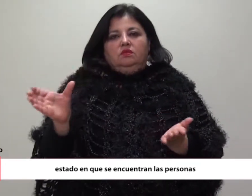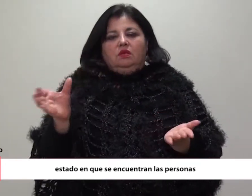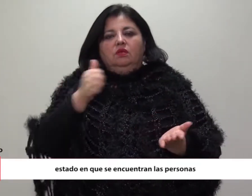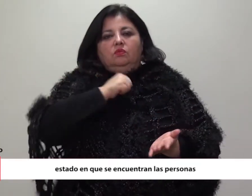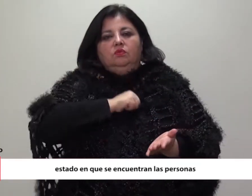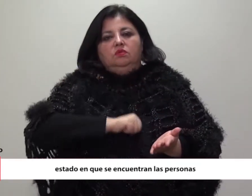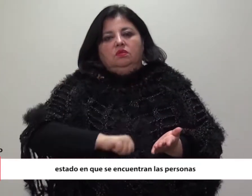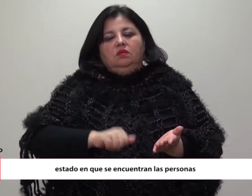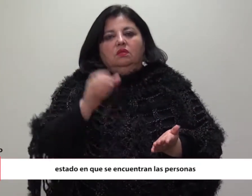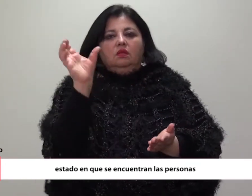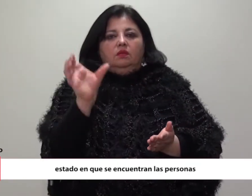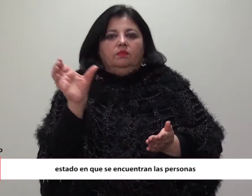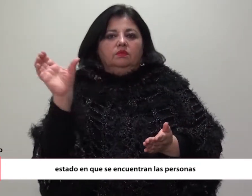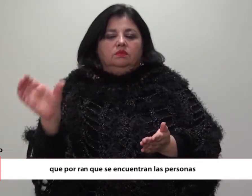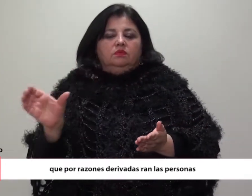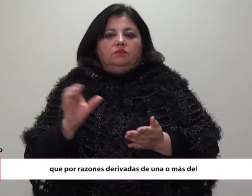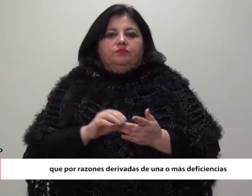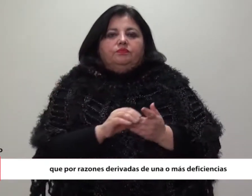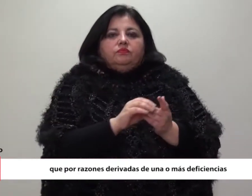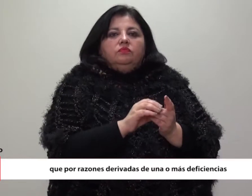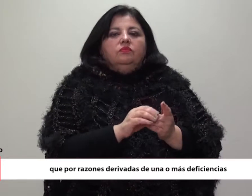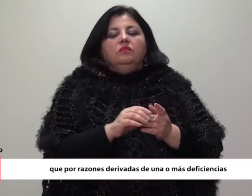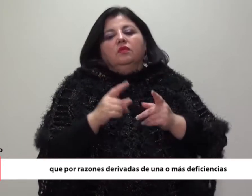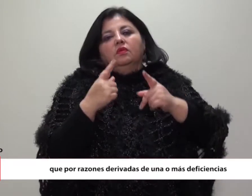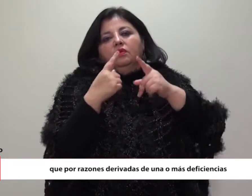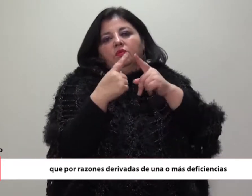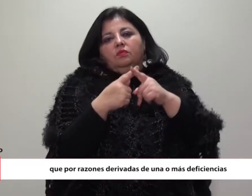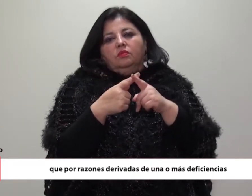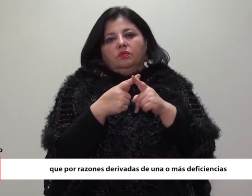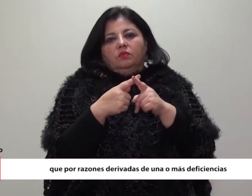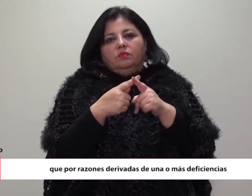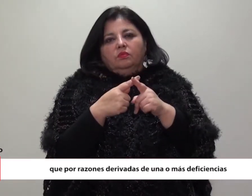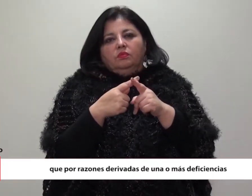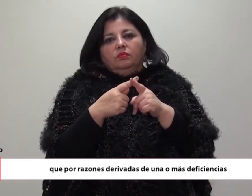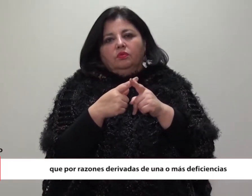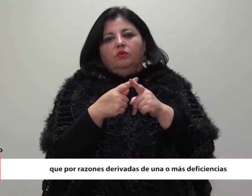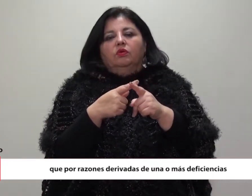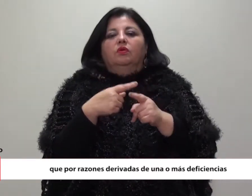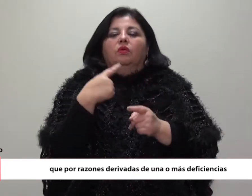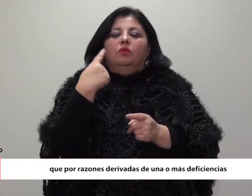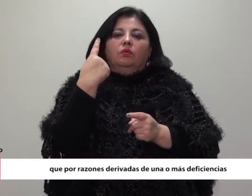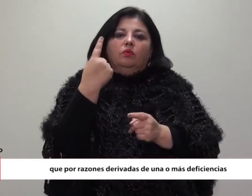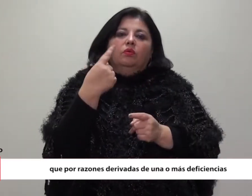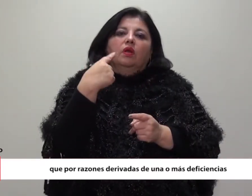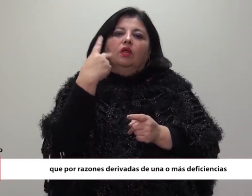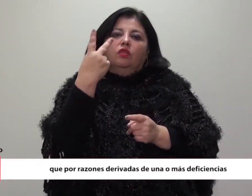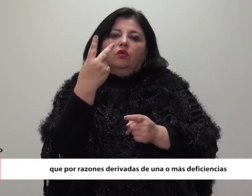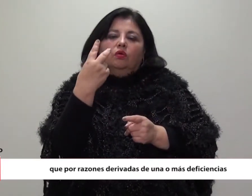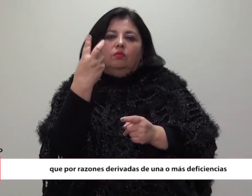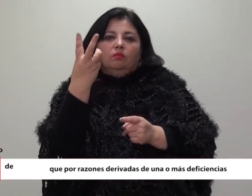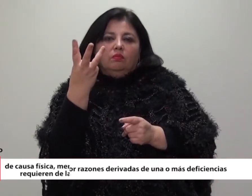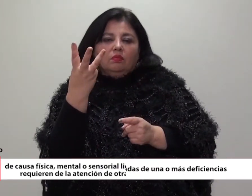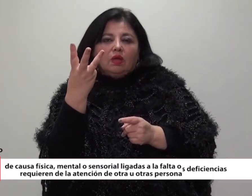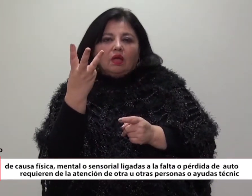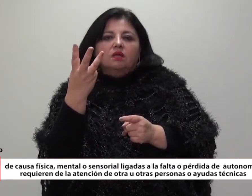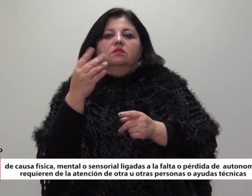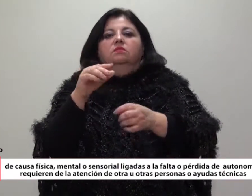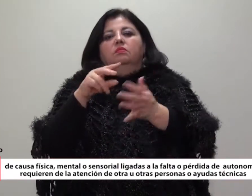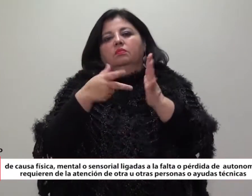Que por razones derivadas de una o más deficiencias De causa